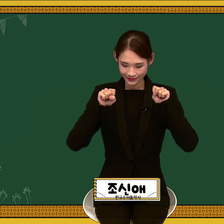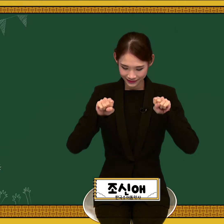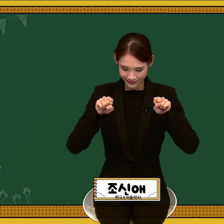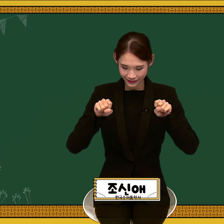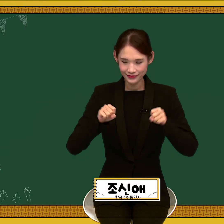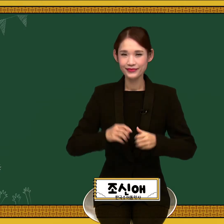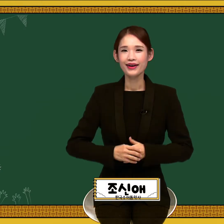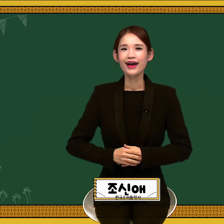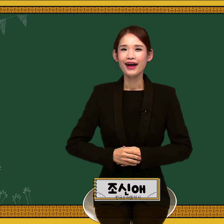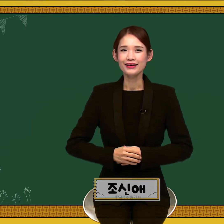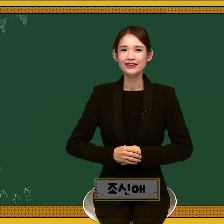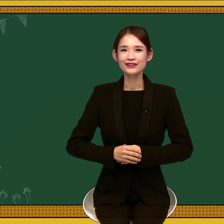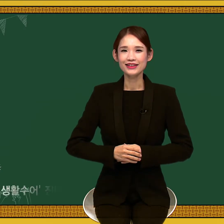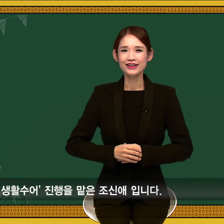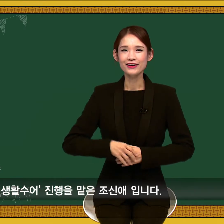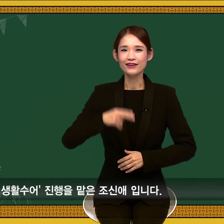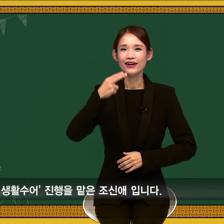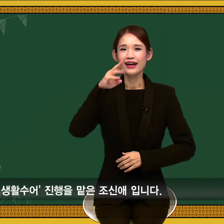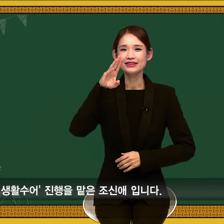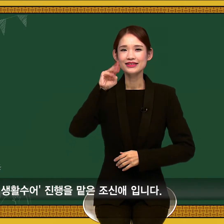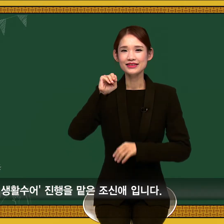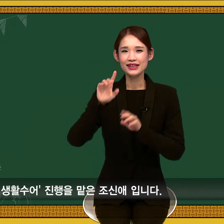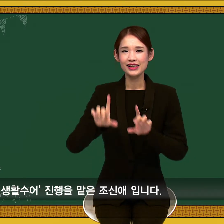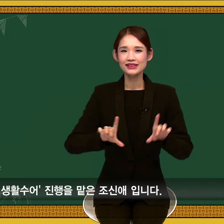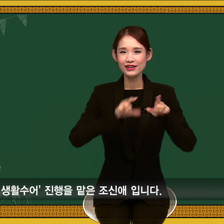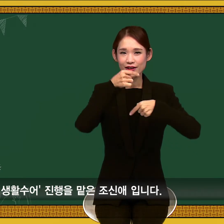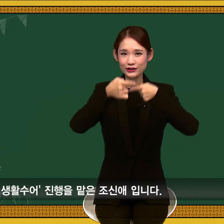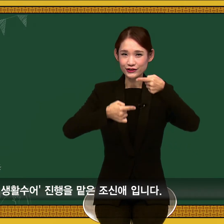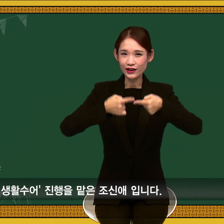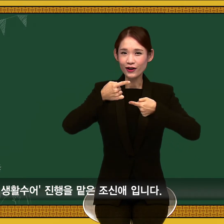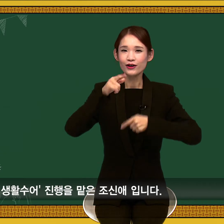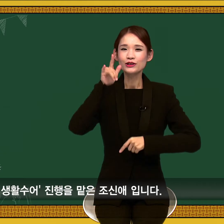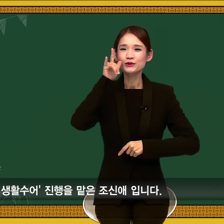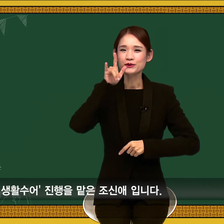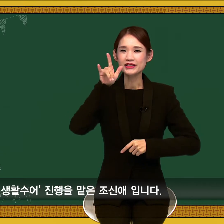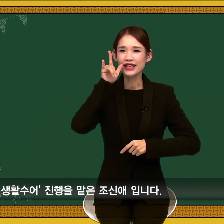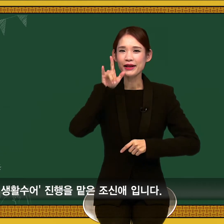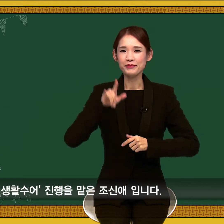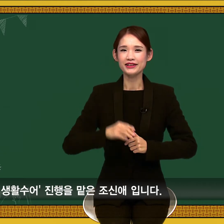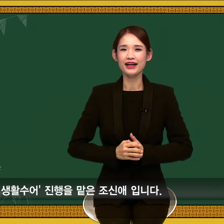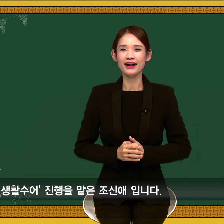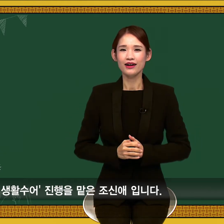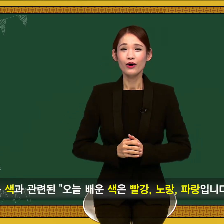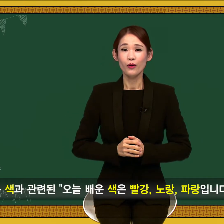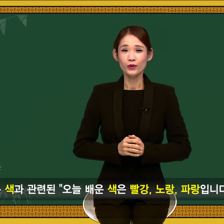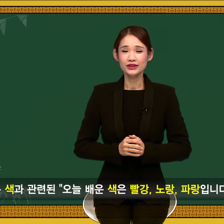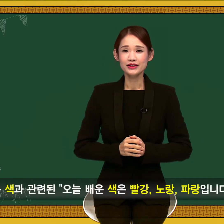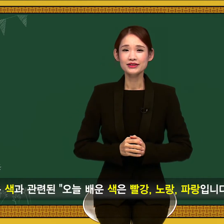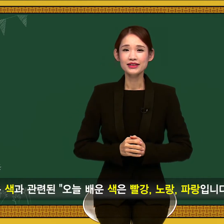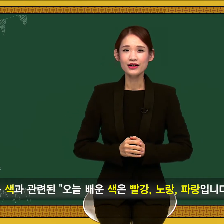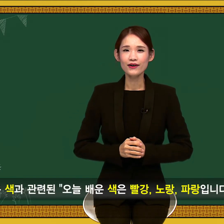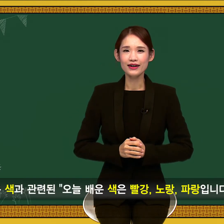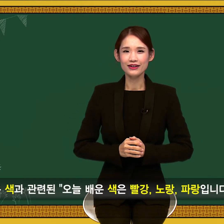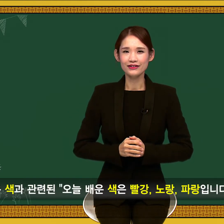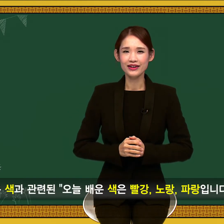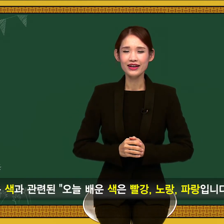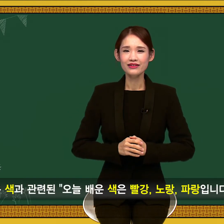안녕하세요. HCN 생활수어 조신혜입니다. 오늘은 색과 관련된